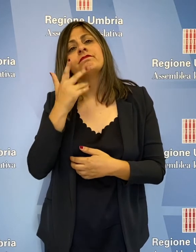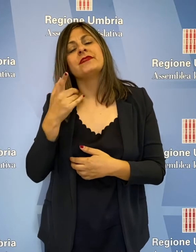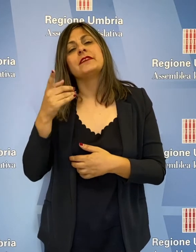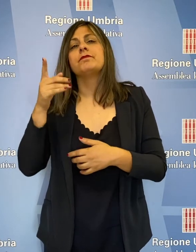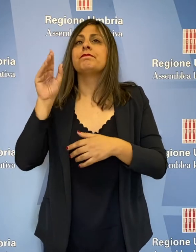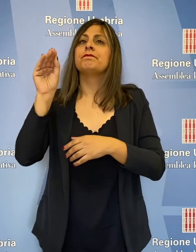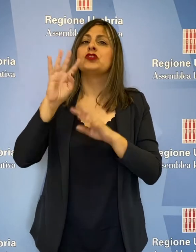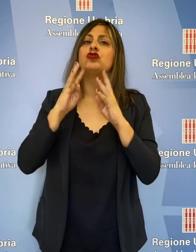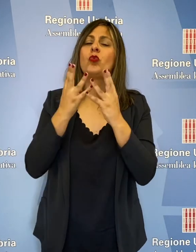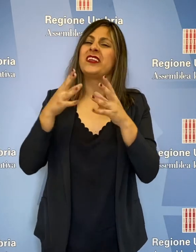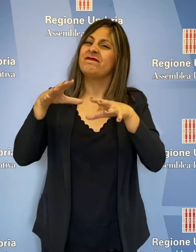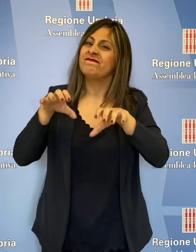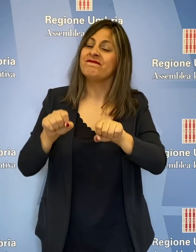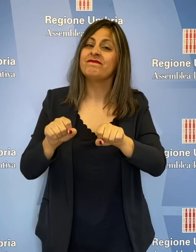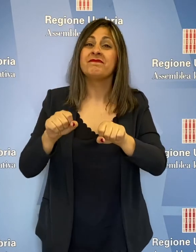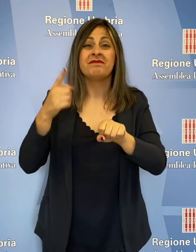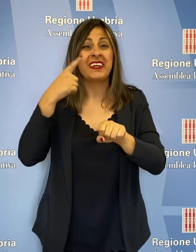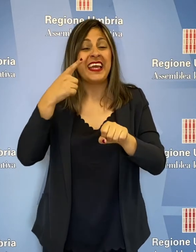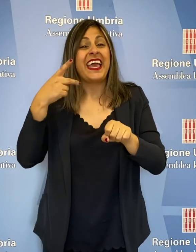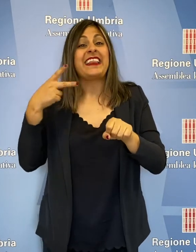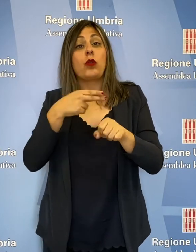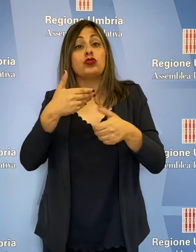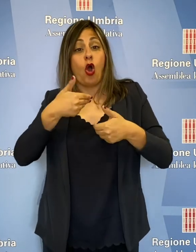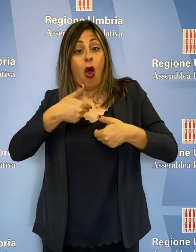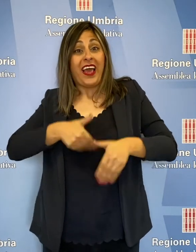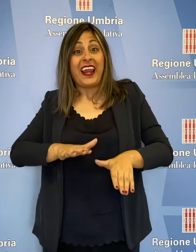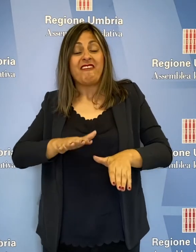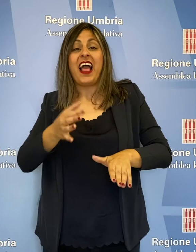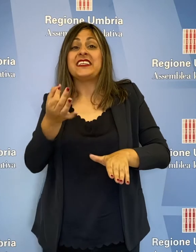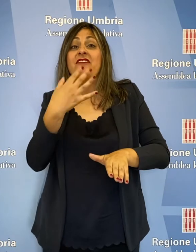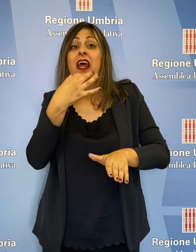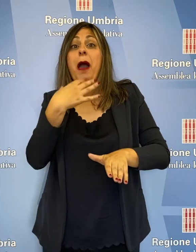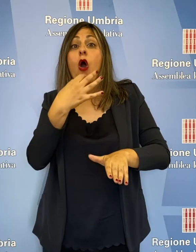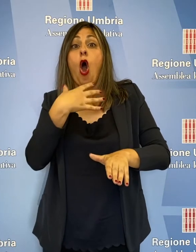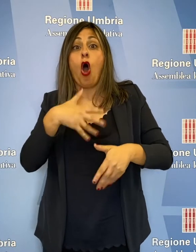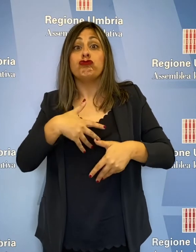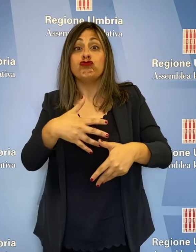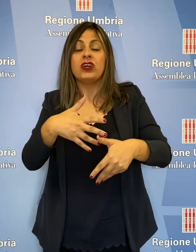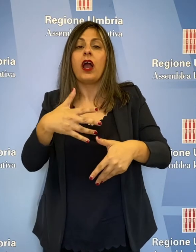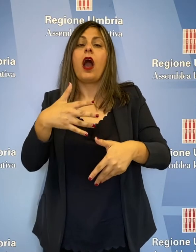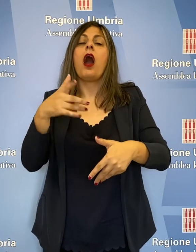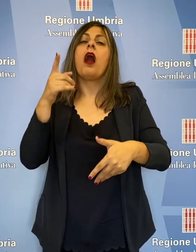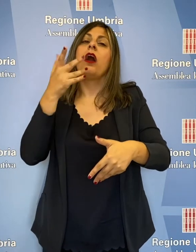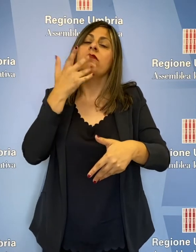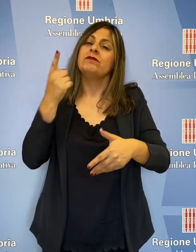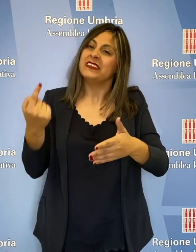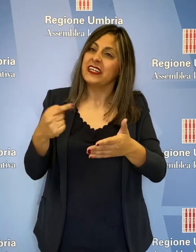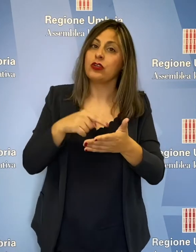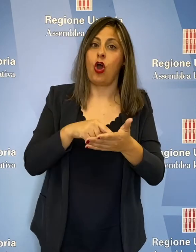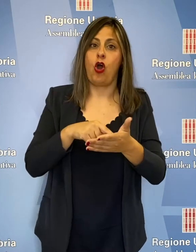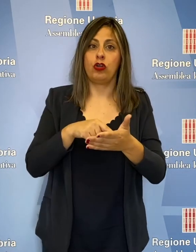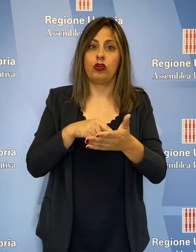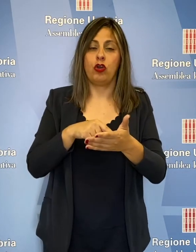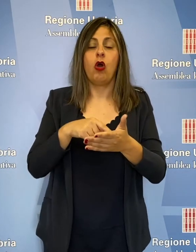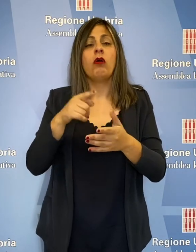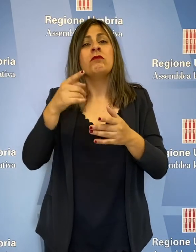la Giunta a ripristinare l'interruzione volontaria di gravidanza farmacologica, il regime di assistenza sanitaria